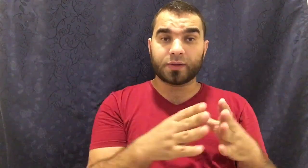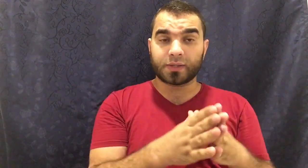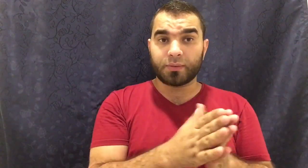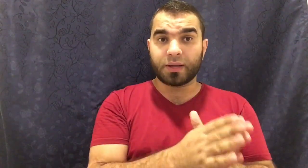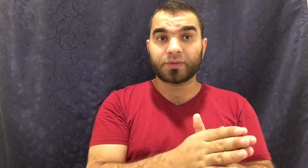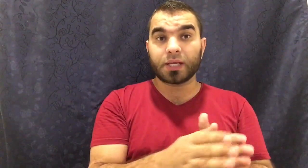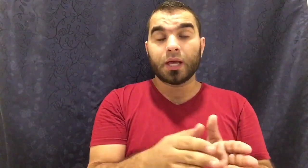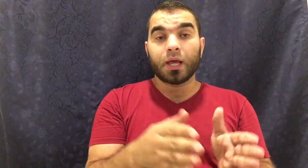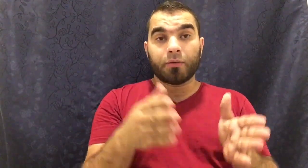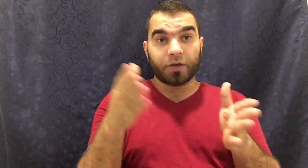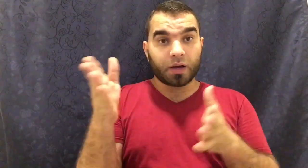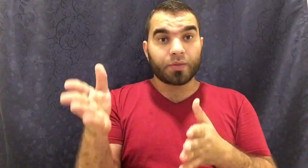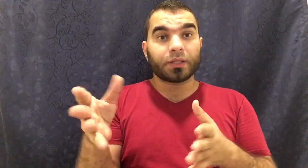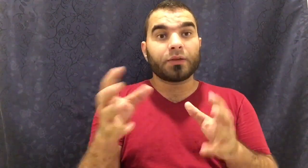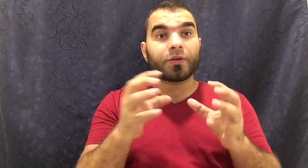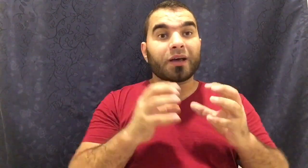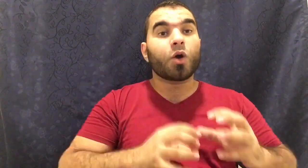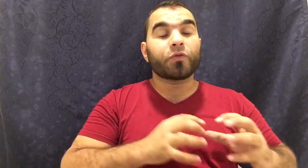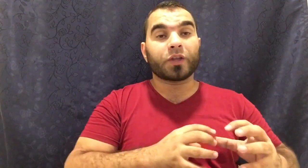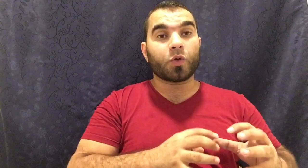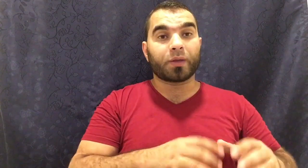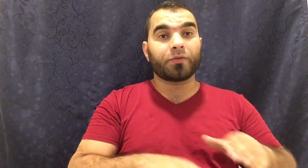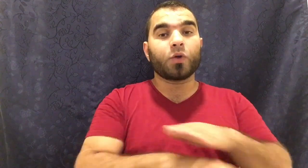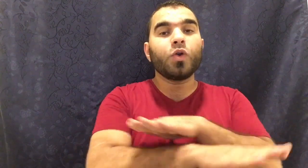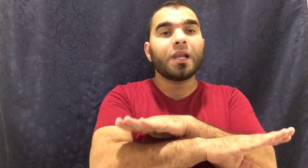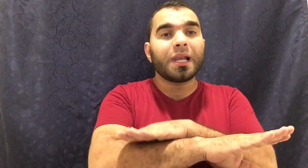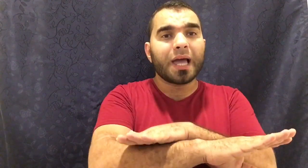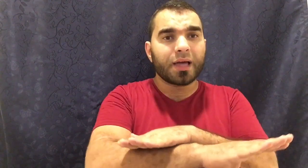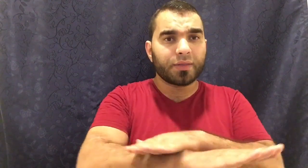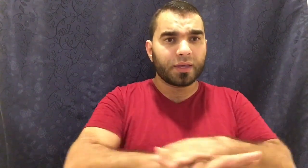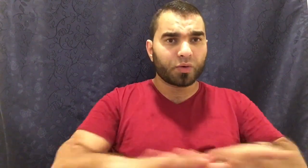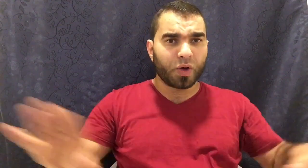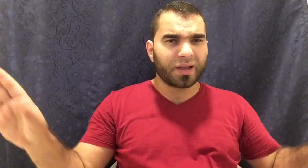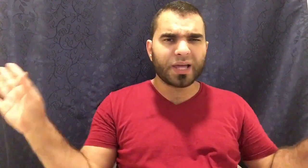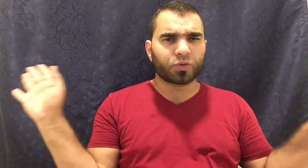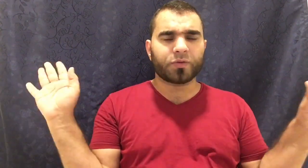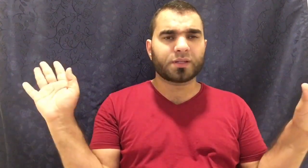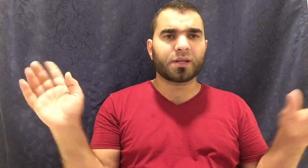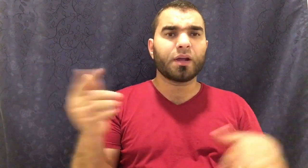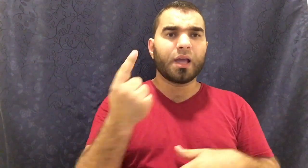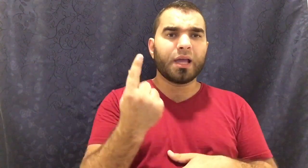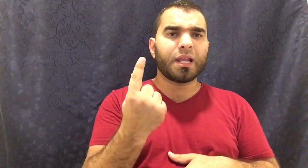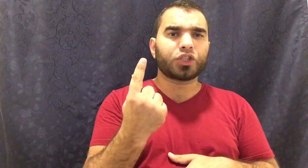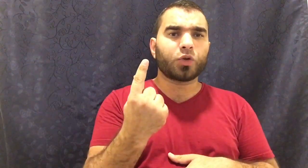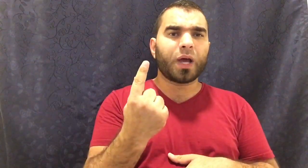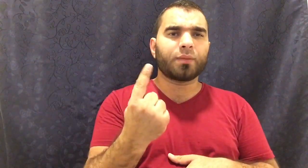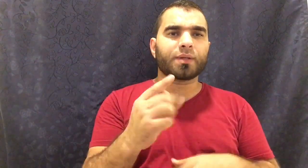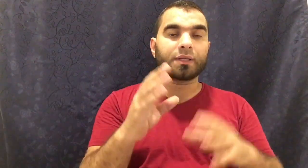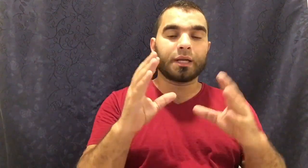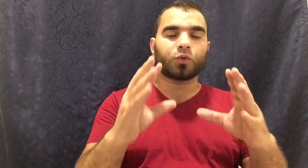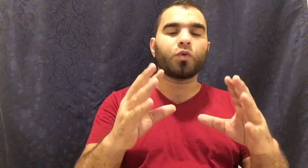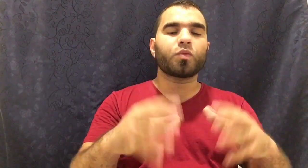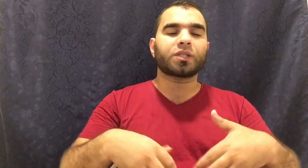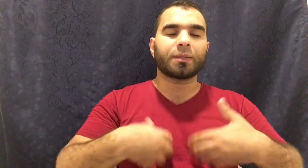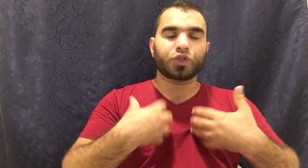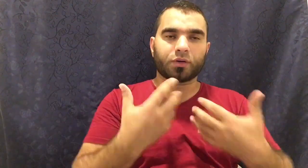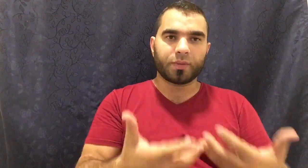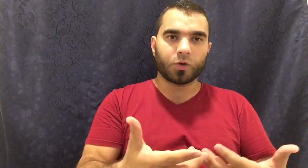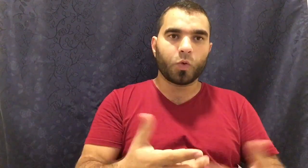الإنسان بنفسه في يقظته فيراه في نومي فكل هذه الرؤى لا تفسر إلا شيء واحد بس اللي تقوم مستبشر منه